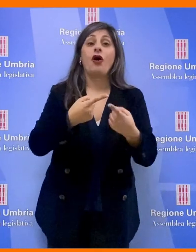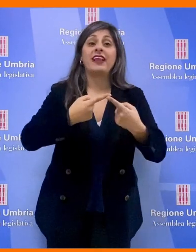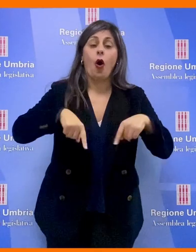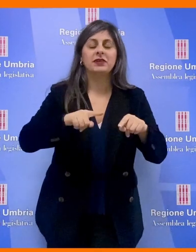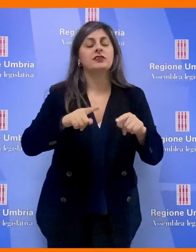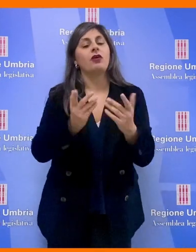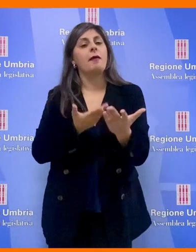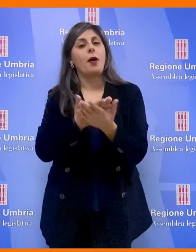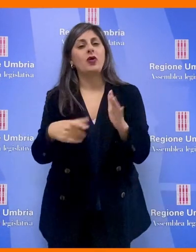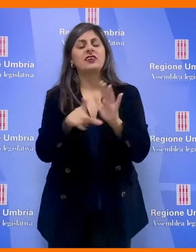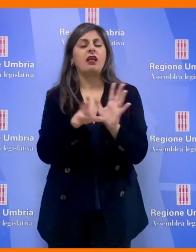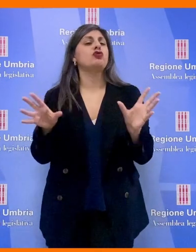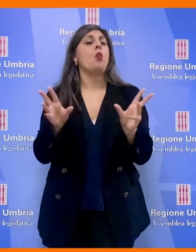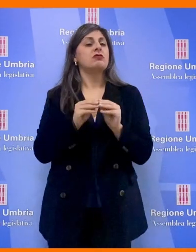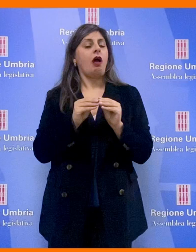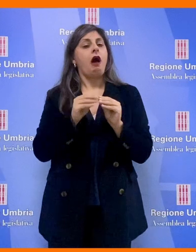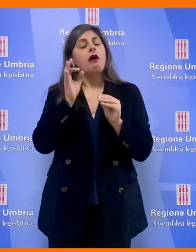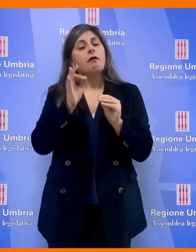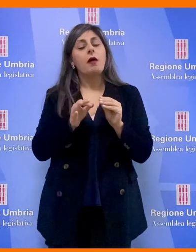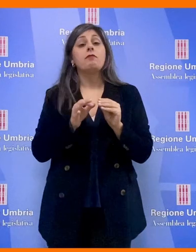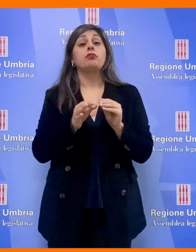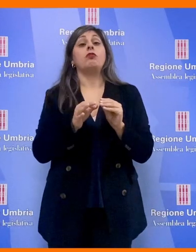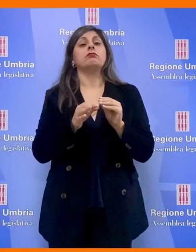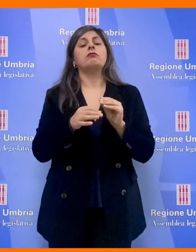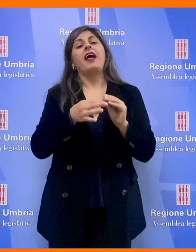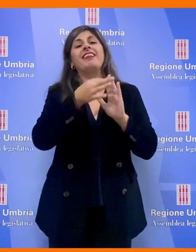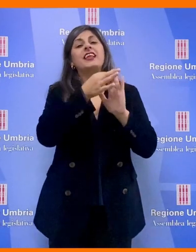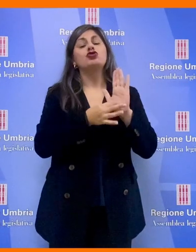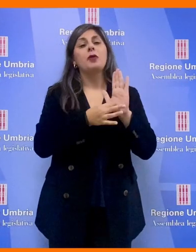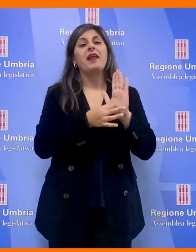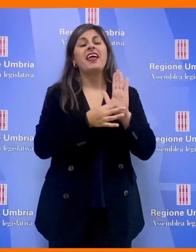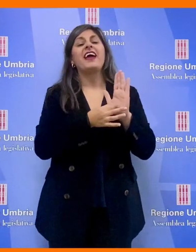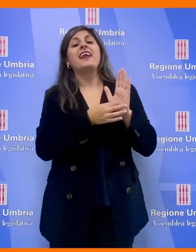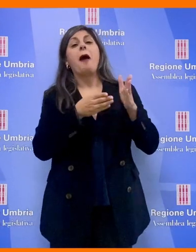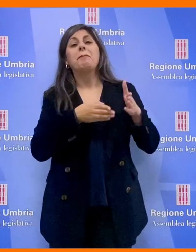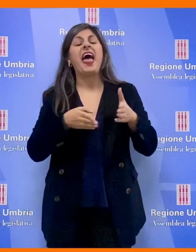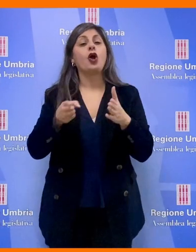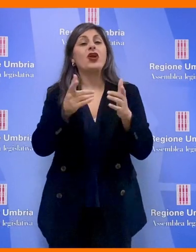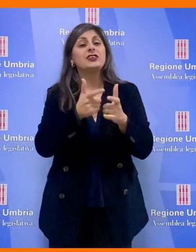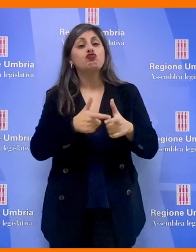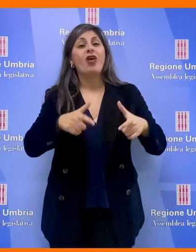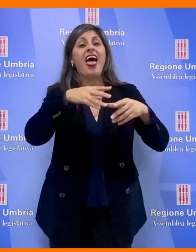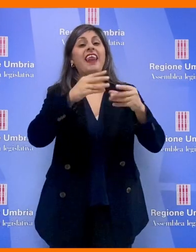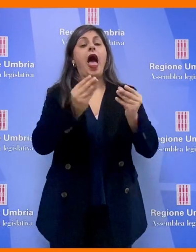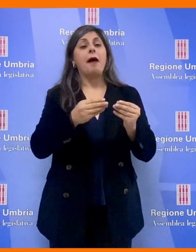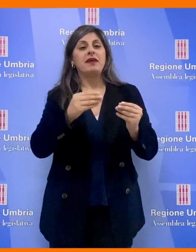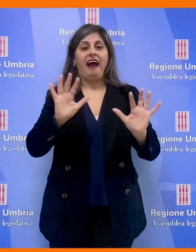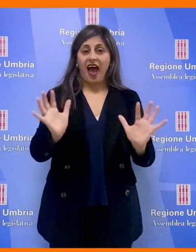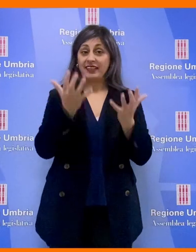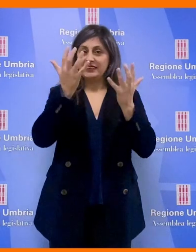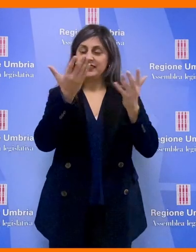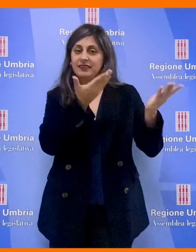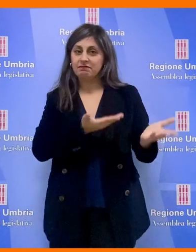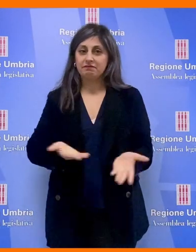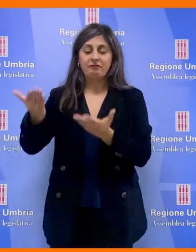commissione la proposta di legge unitaria sulla disciplina dei percorsi della ceramica artistica. Il